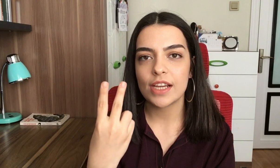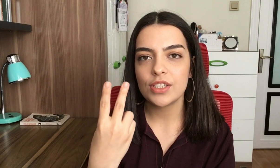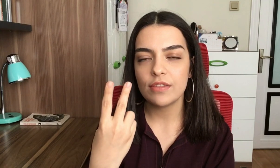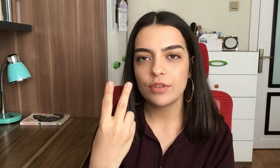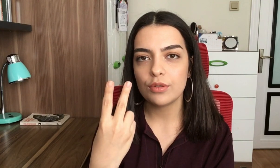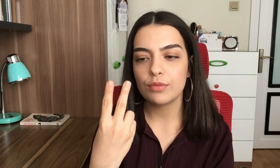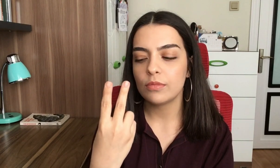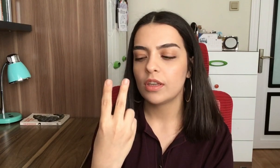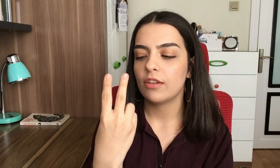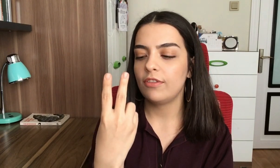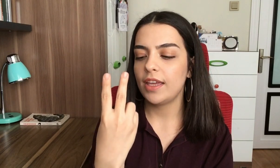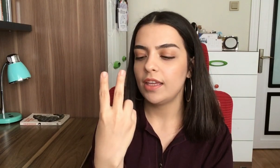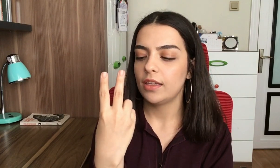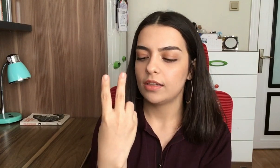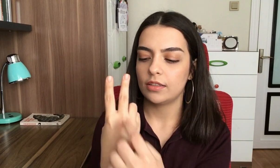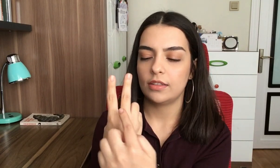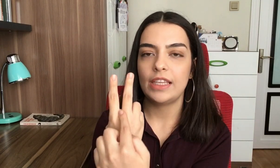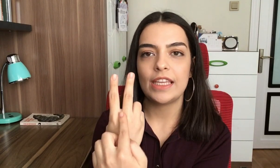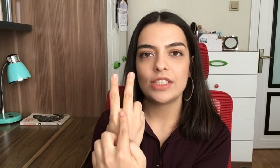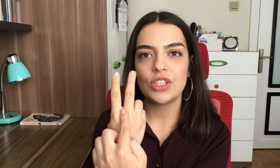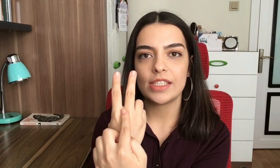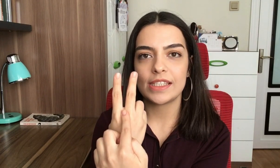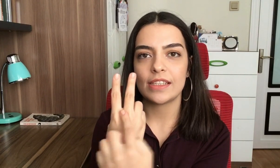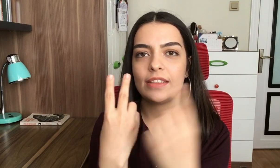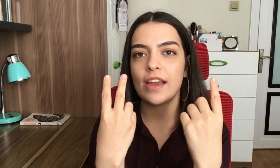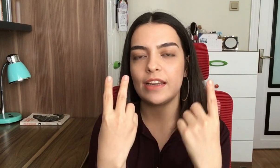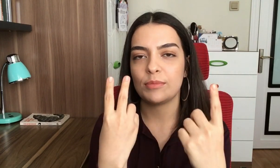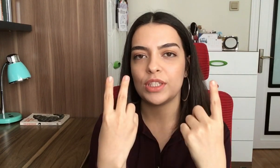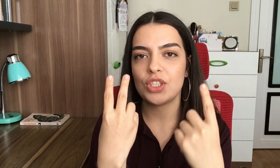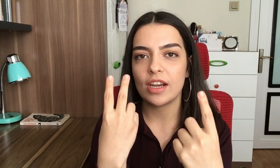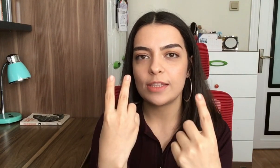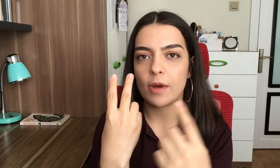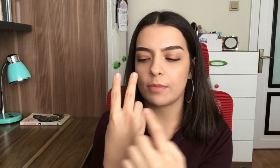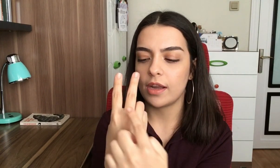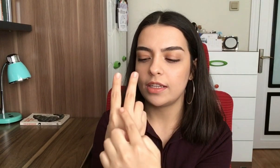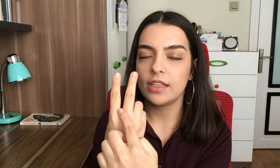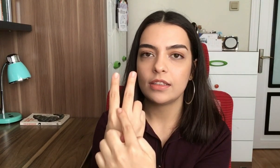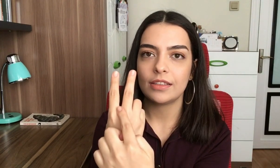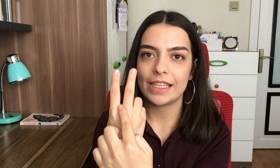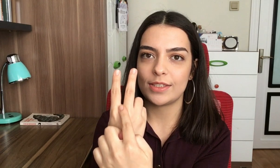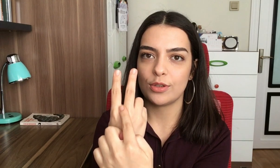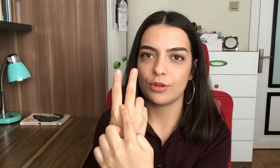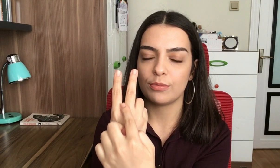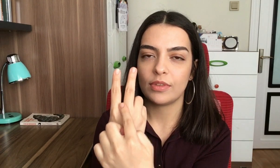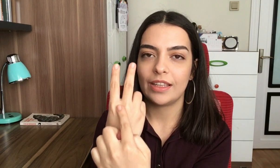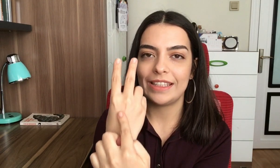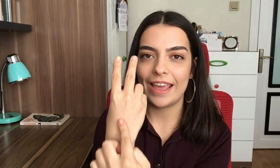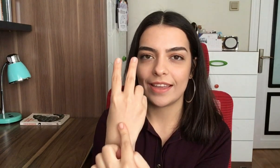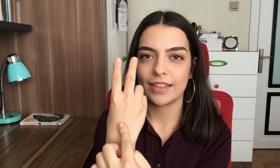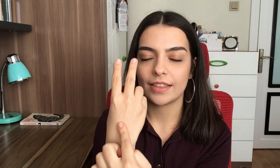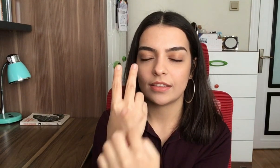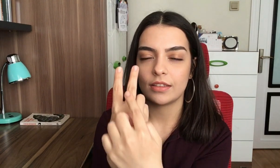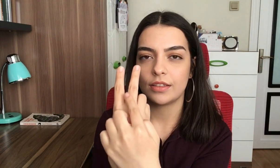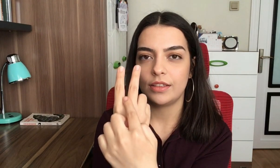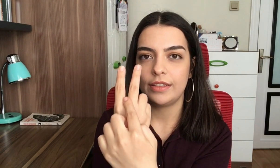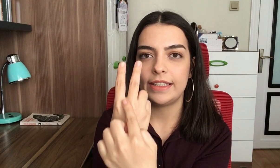çeviriyorum ve Y'nin çizgisine diğer elimin işaret parmağıyla getiriyorum. Y Y